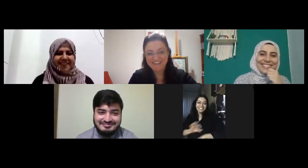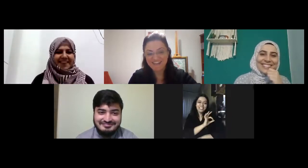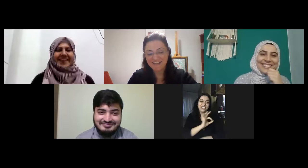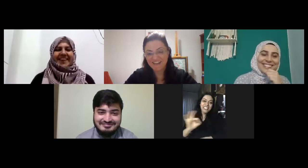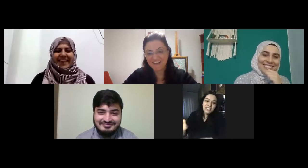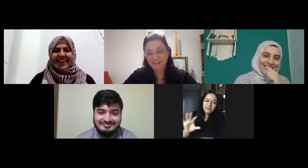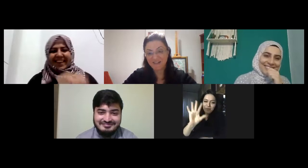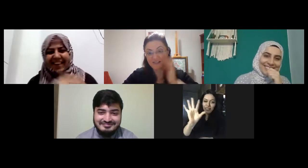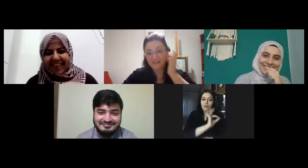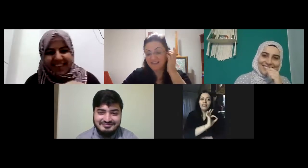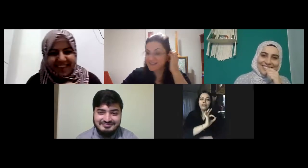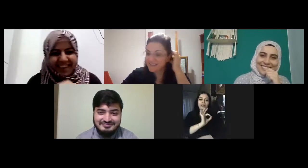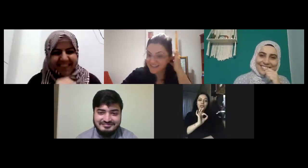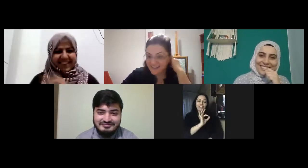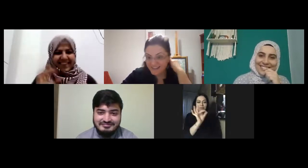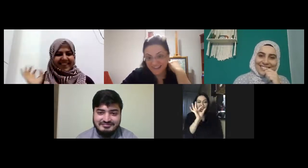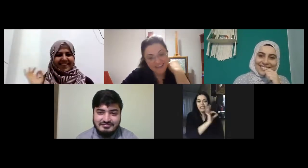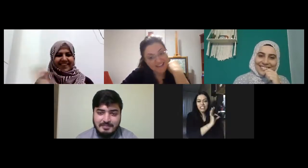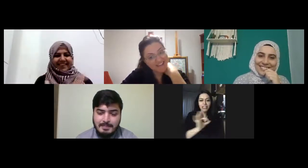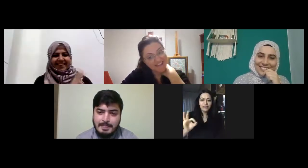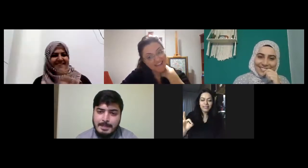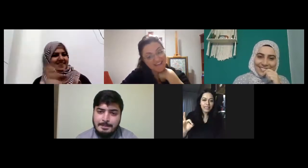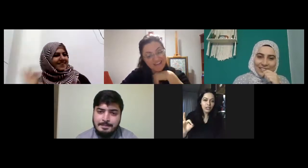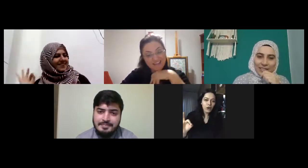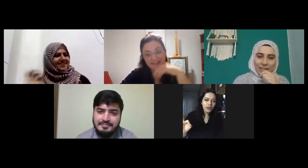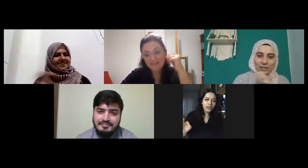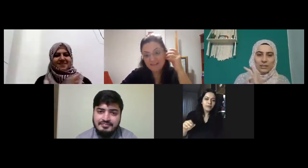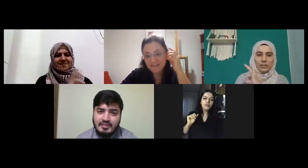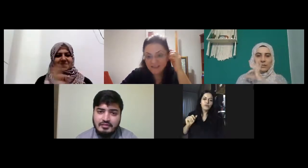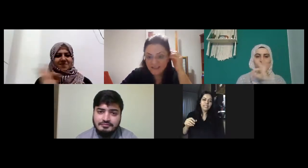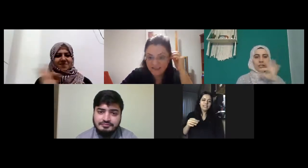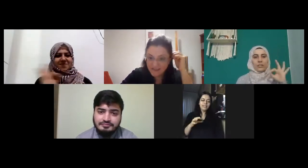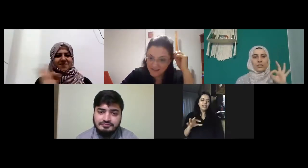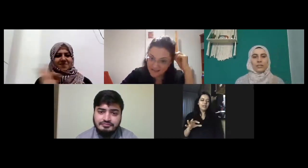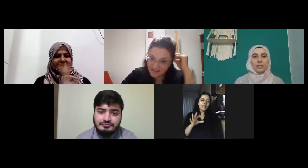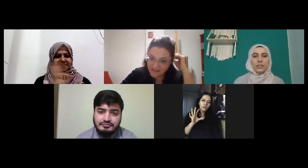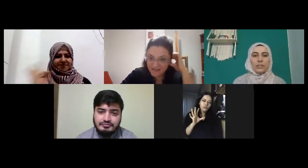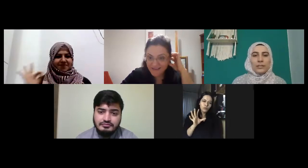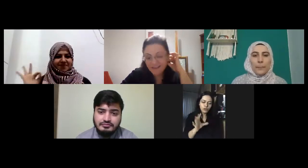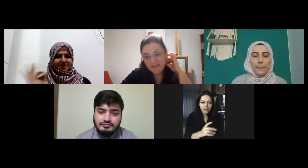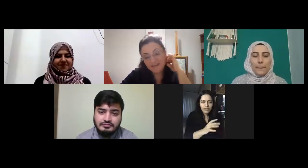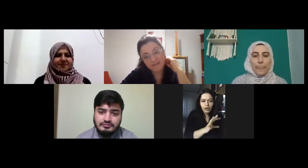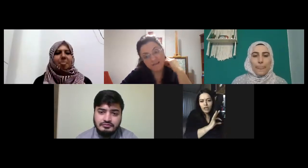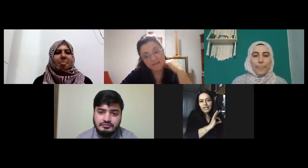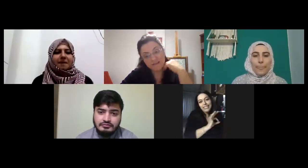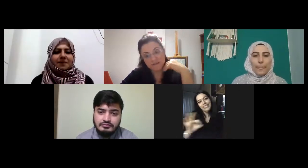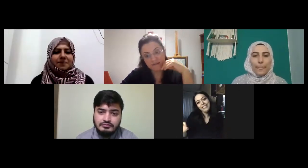hiç hiç hiç bu anlama geliyor tek başına hiç anlamına geliyor bir cümlenin yanında da olumsuzluk eki veriyor hiç